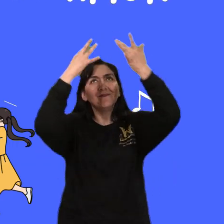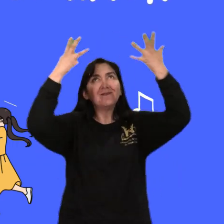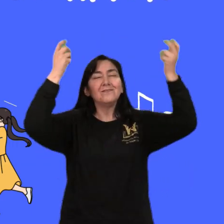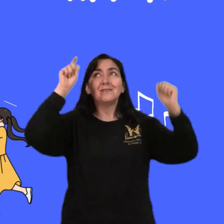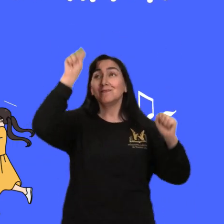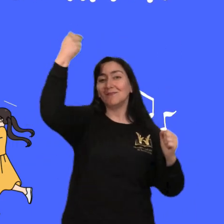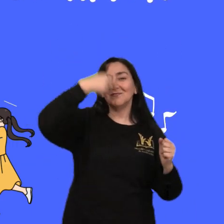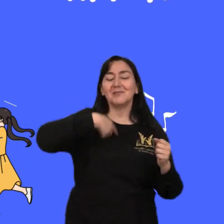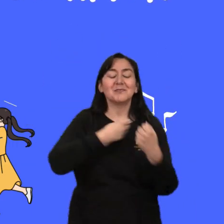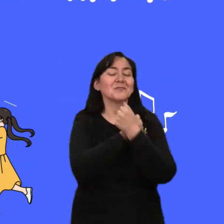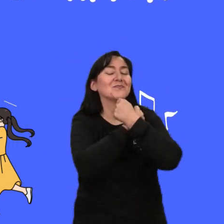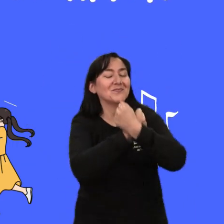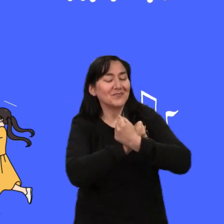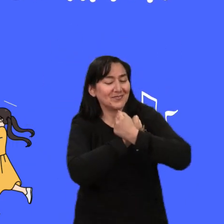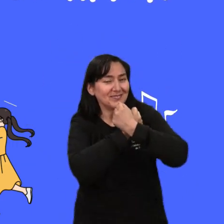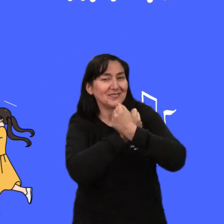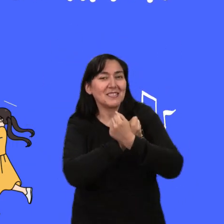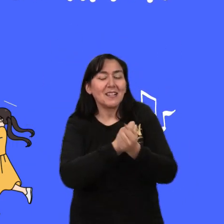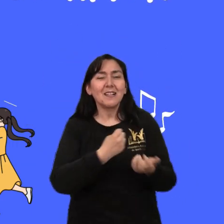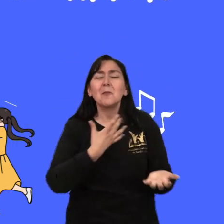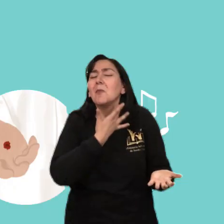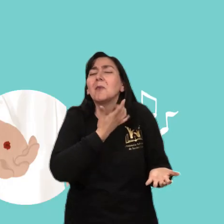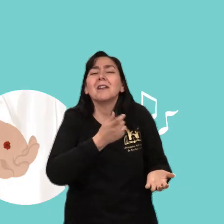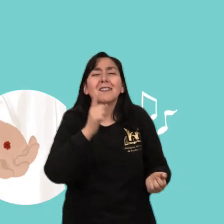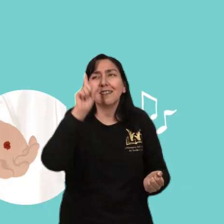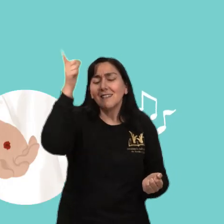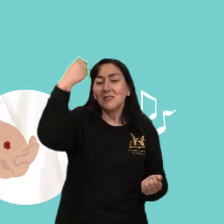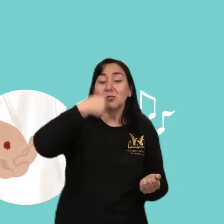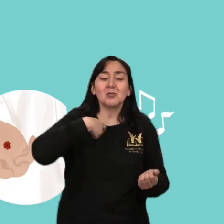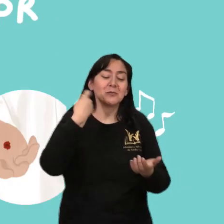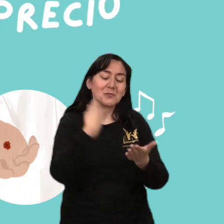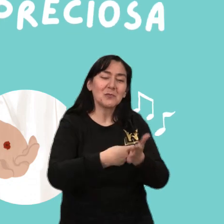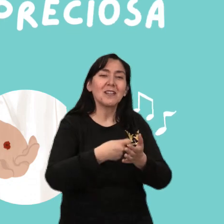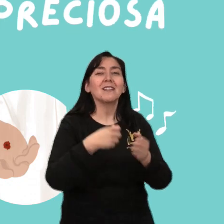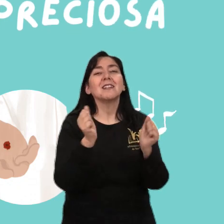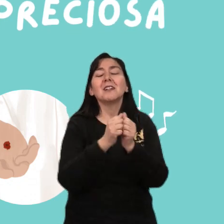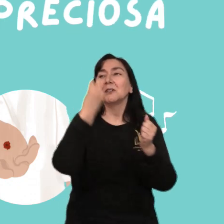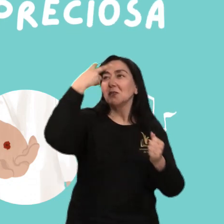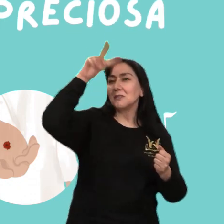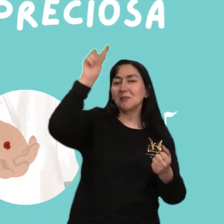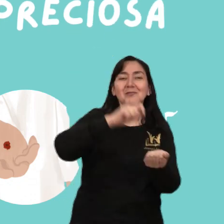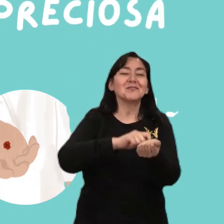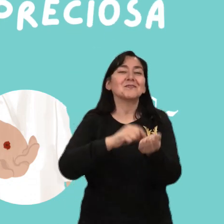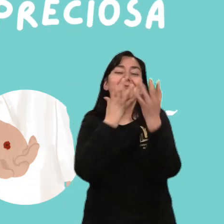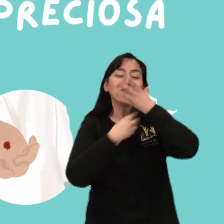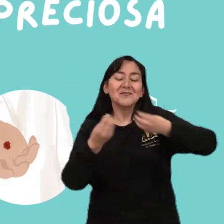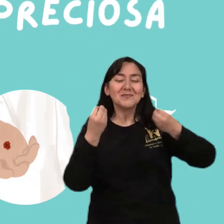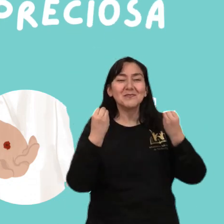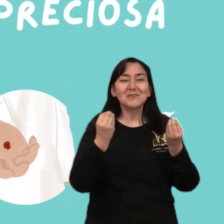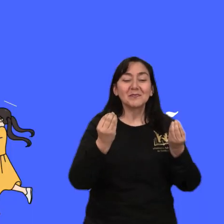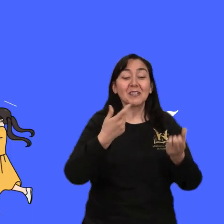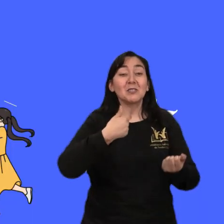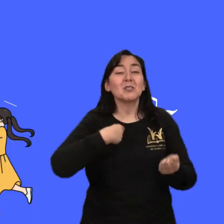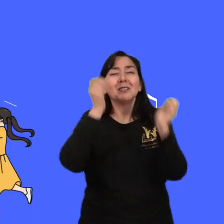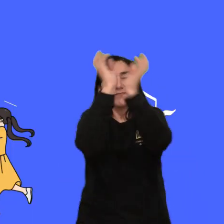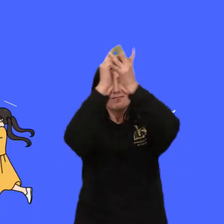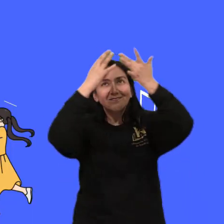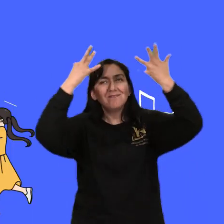alabaré Por su amor, porque me compró Con su sangre preciosa le